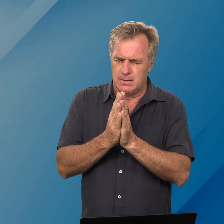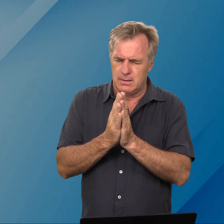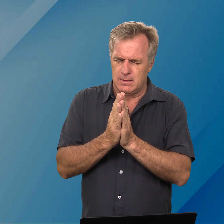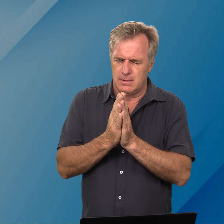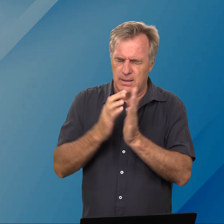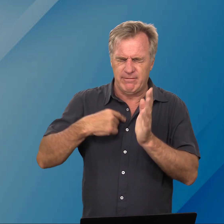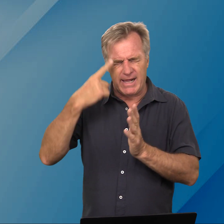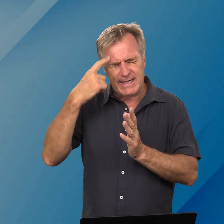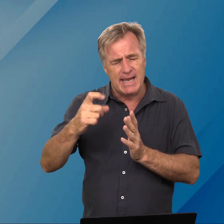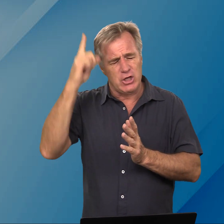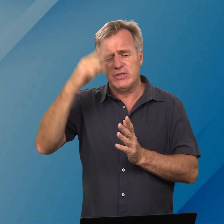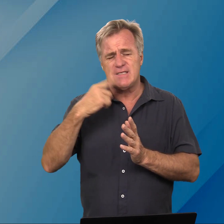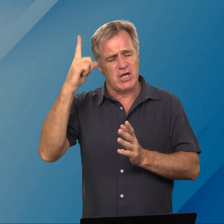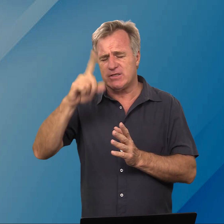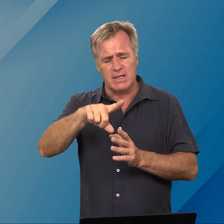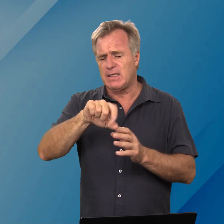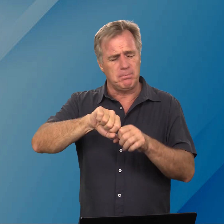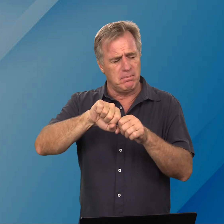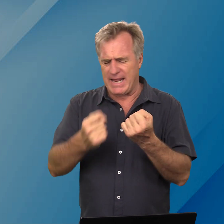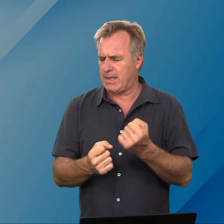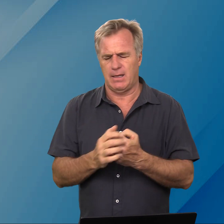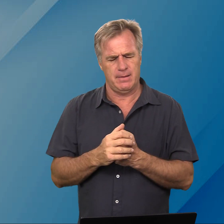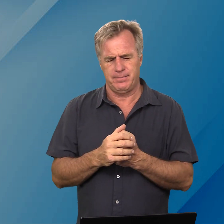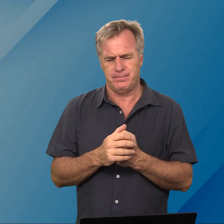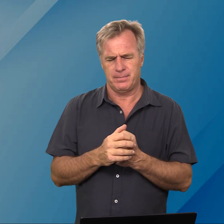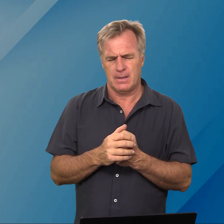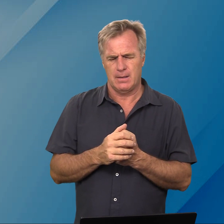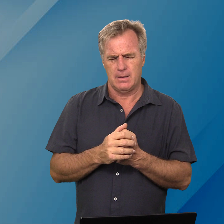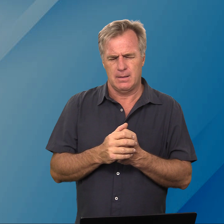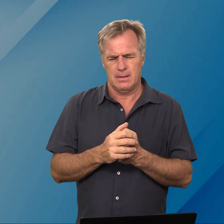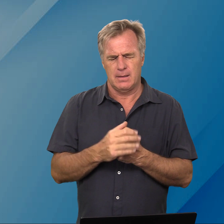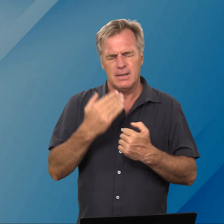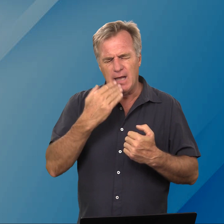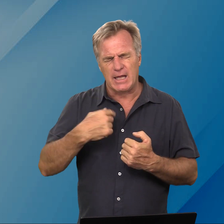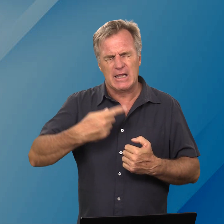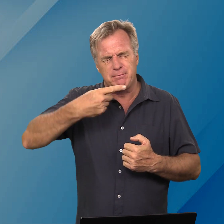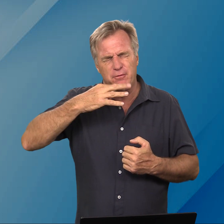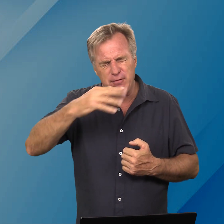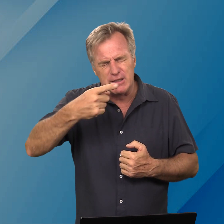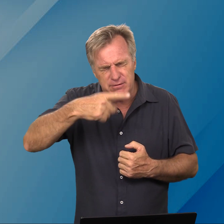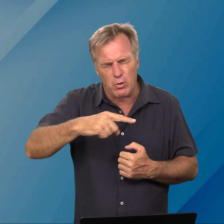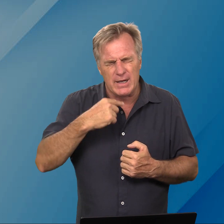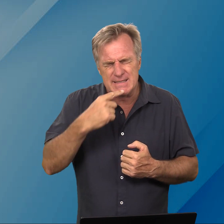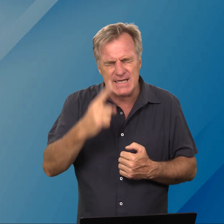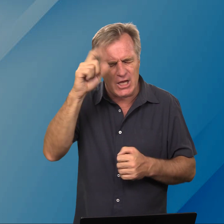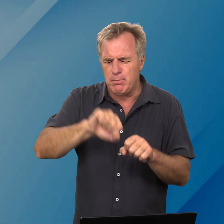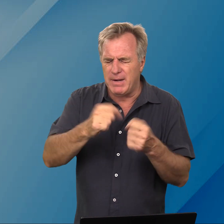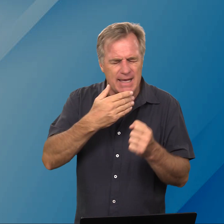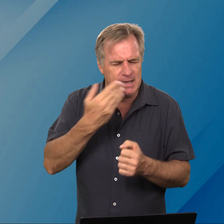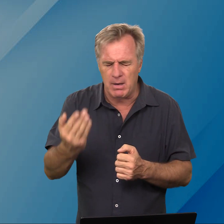en ek wil erken jy sê jy sal nie breek nie dankie dat ek profeties vanmorgen kan sê jy breek niemand